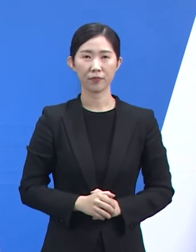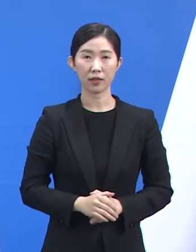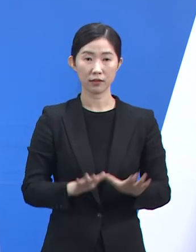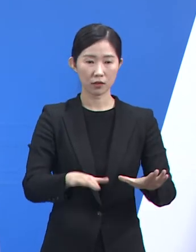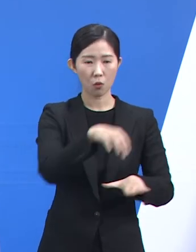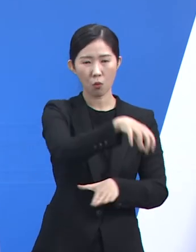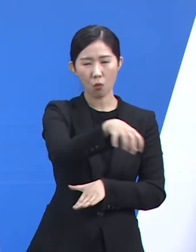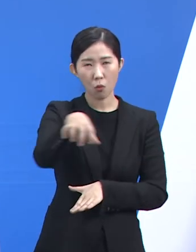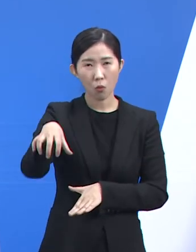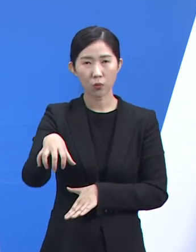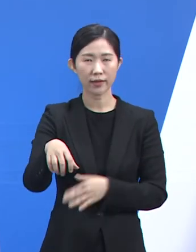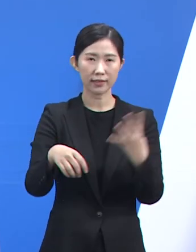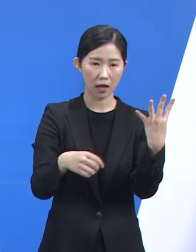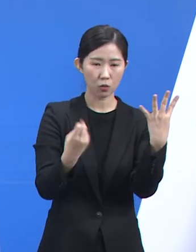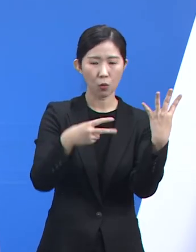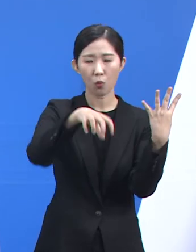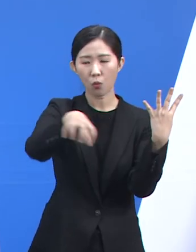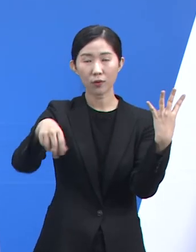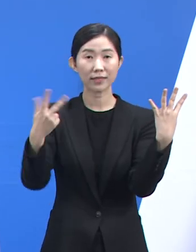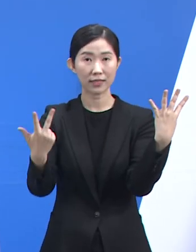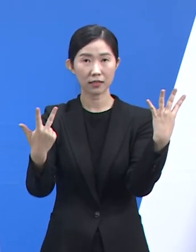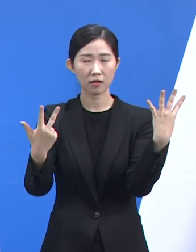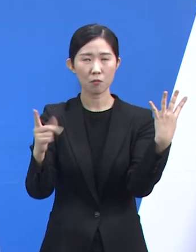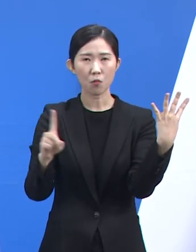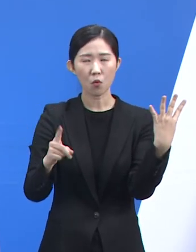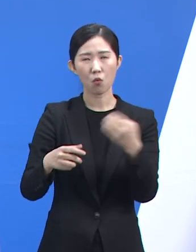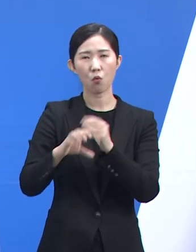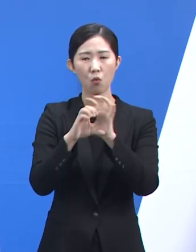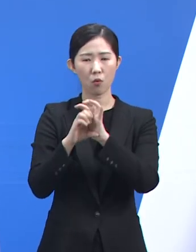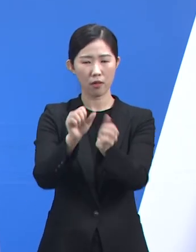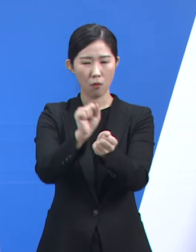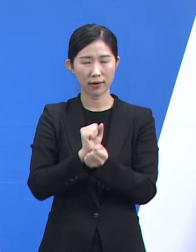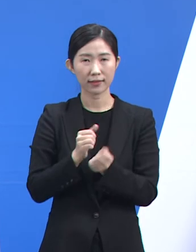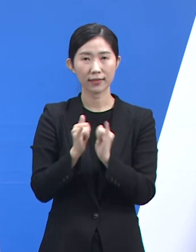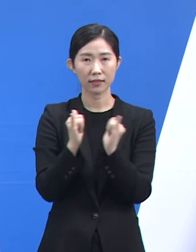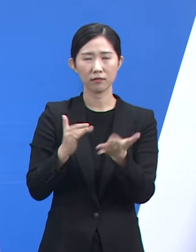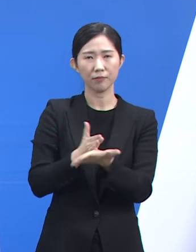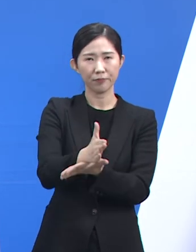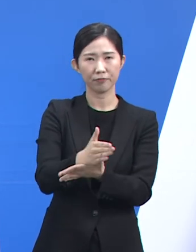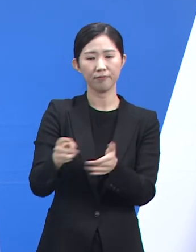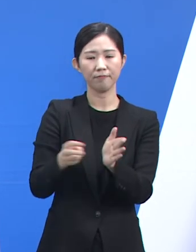등 7개소에서 코로나19 확진자 전담응급실을 운영하고 있습니다.